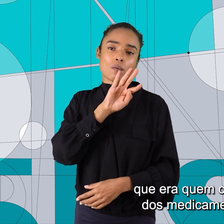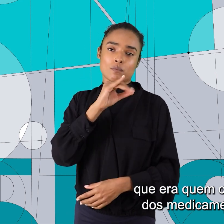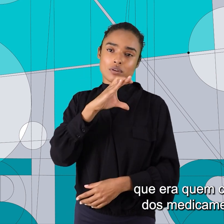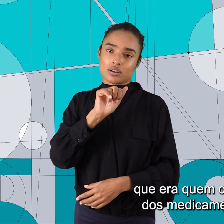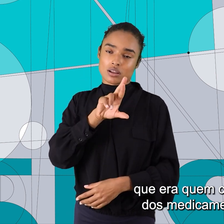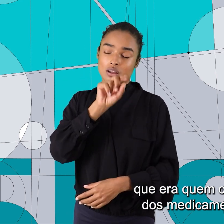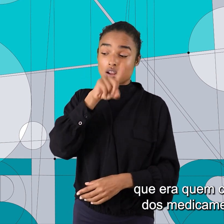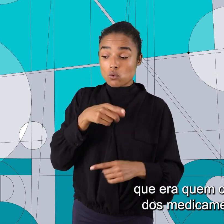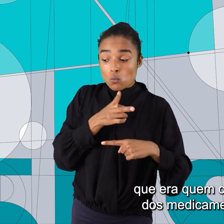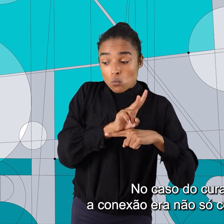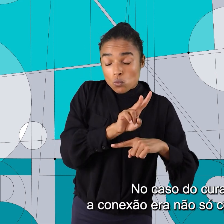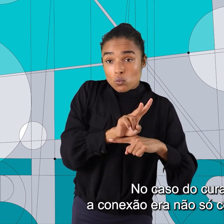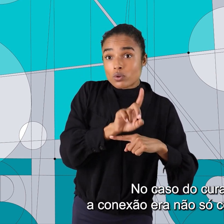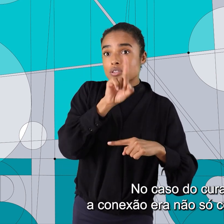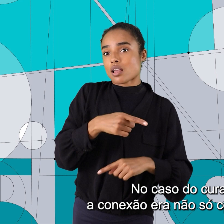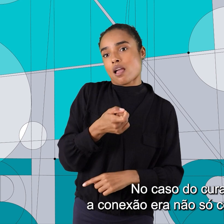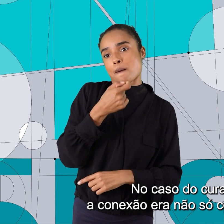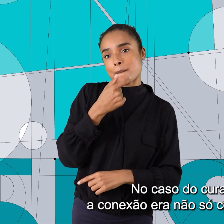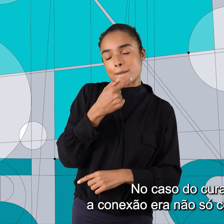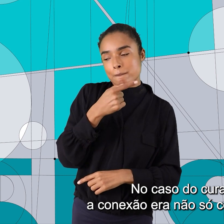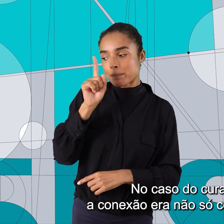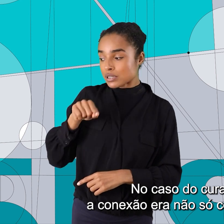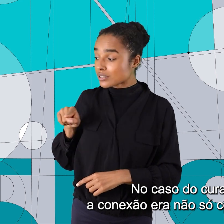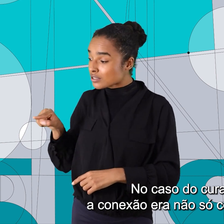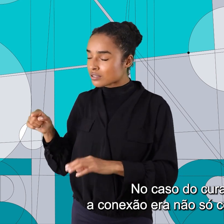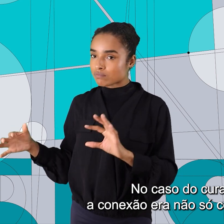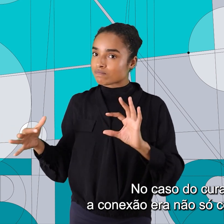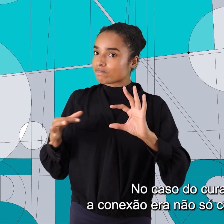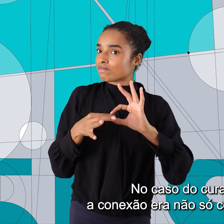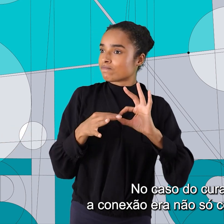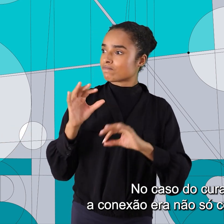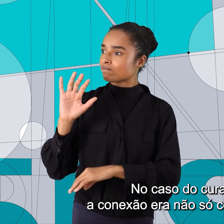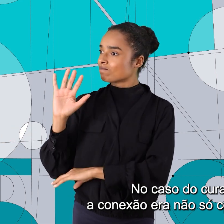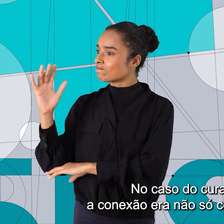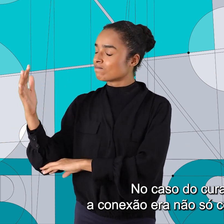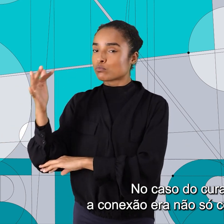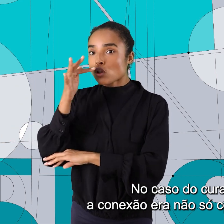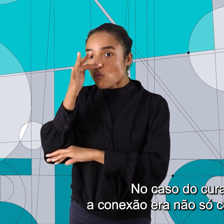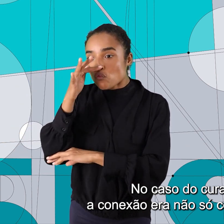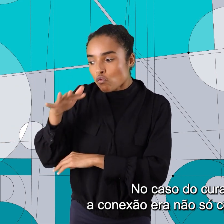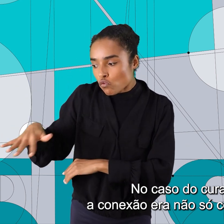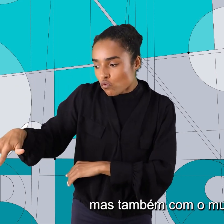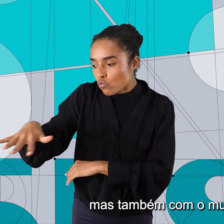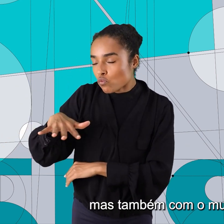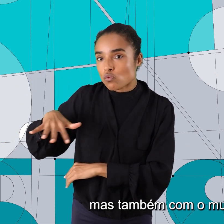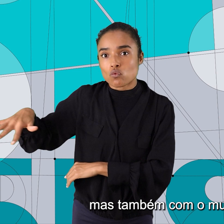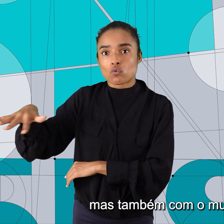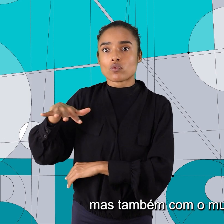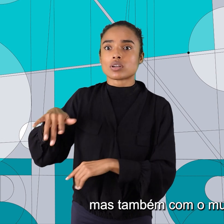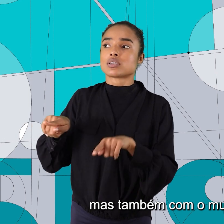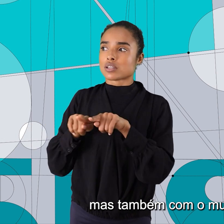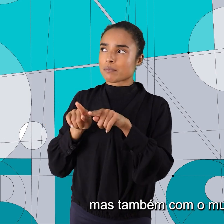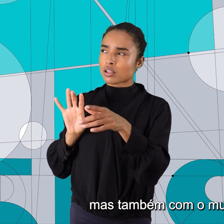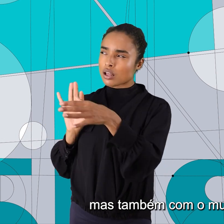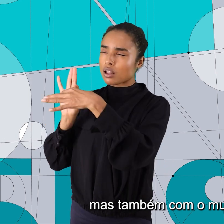medicamentos. No caso do curandeiro, a conexão era não só com a natureza, mas também